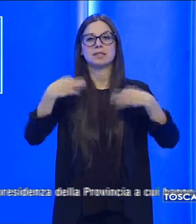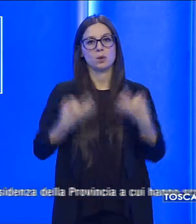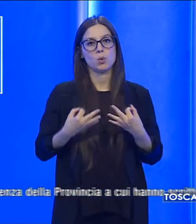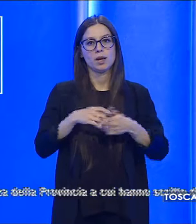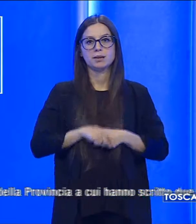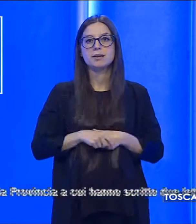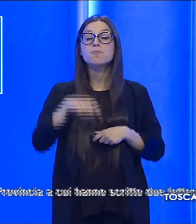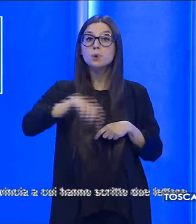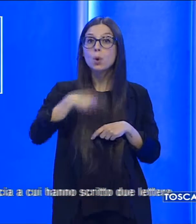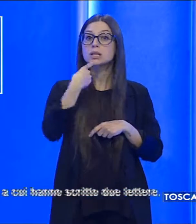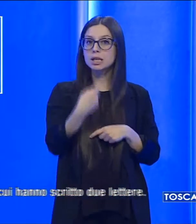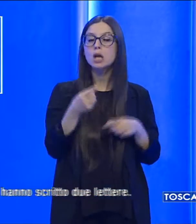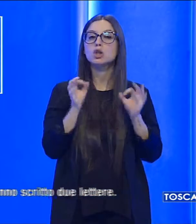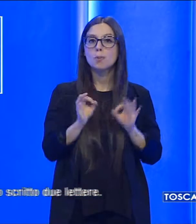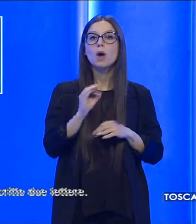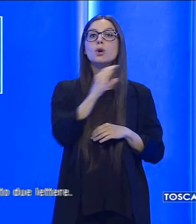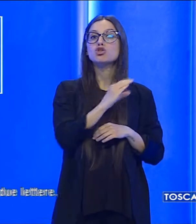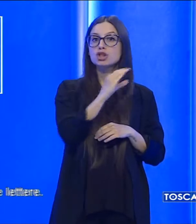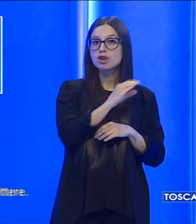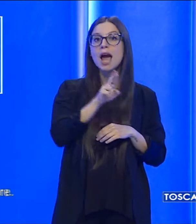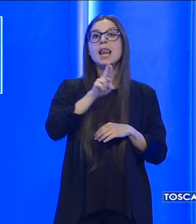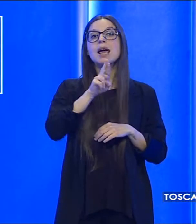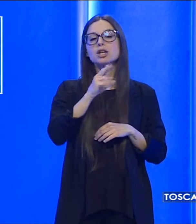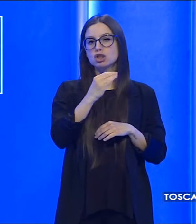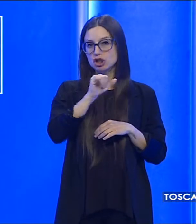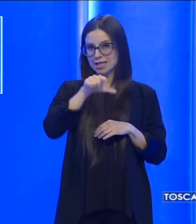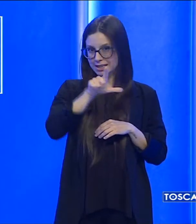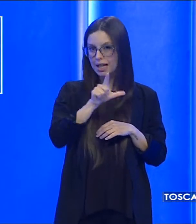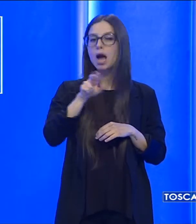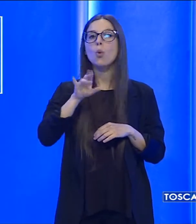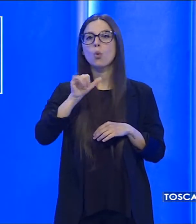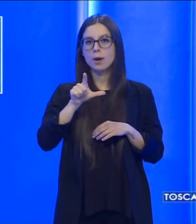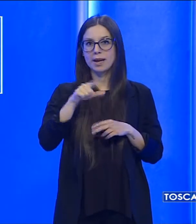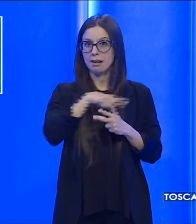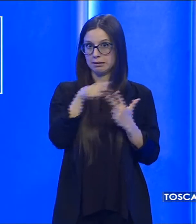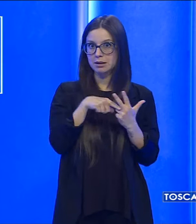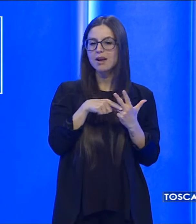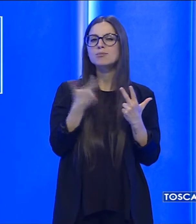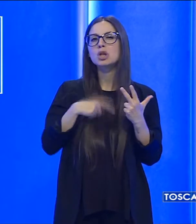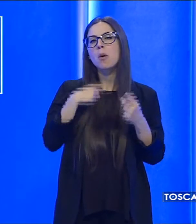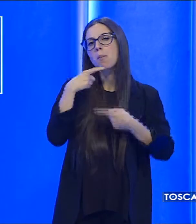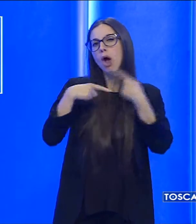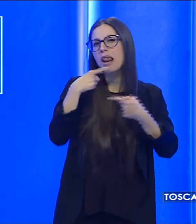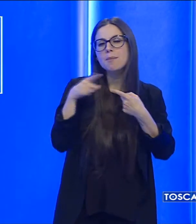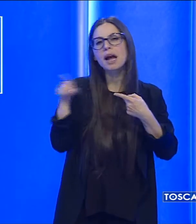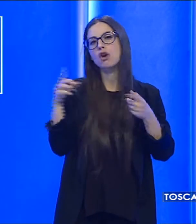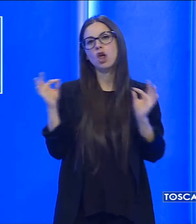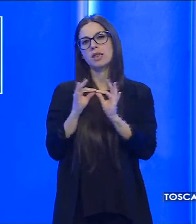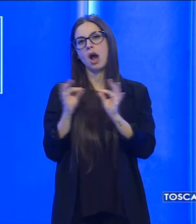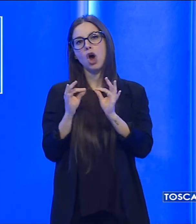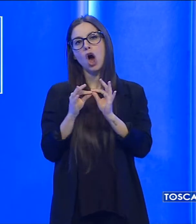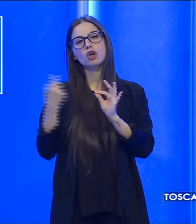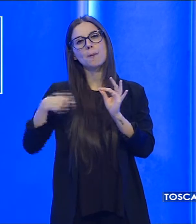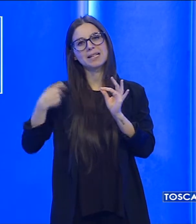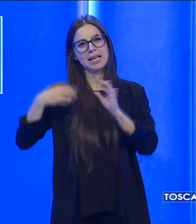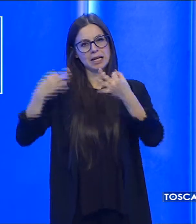renderlo noto le stesse CGL, CIS e UIL in polemica con la decisione della presidenza della